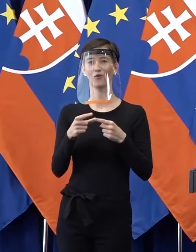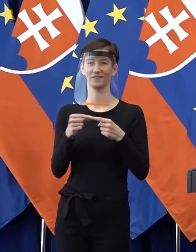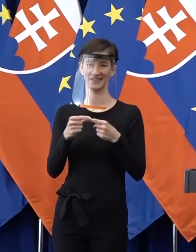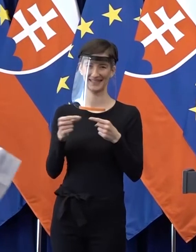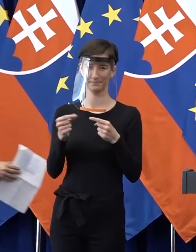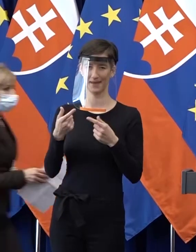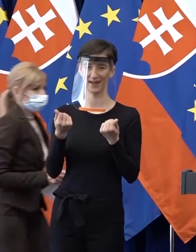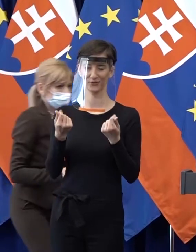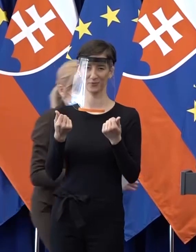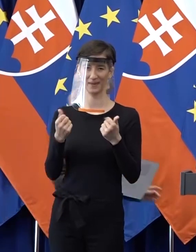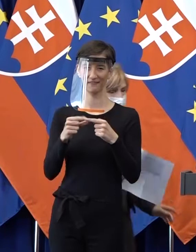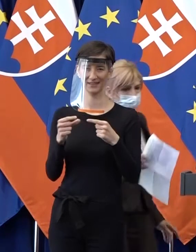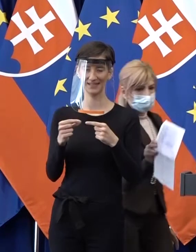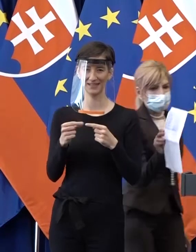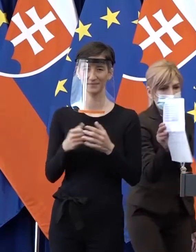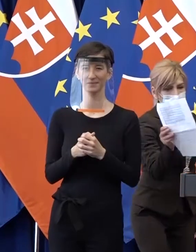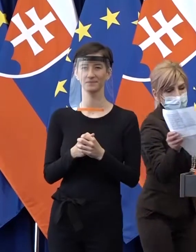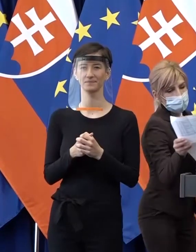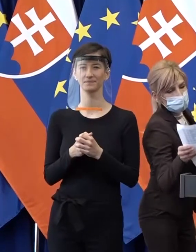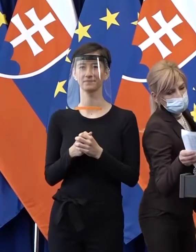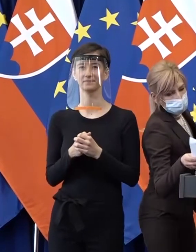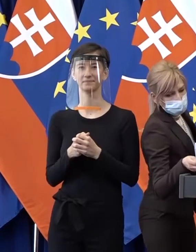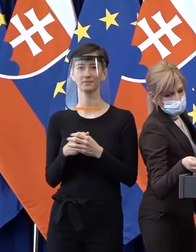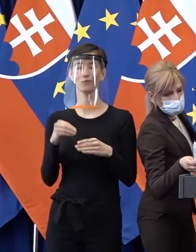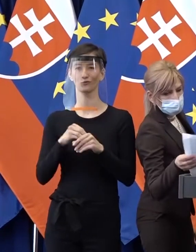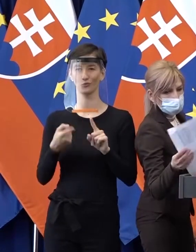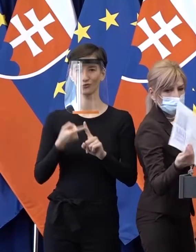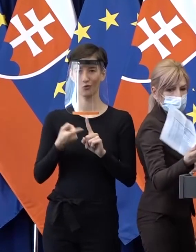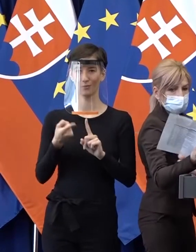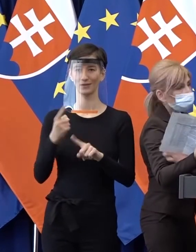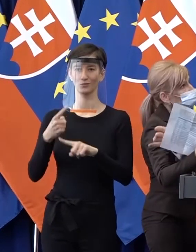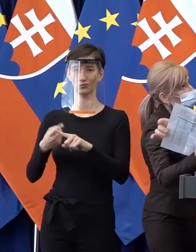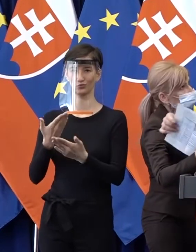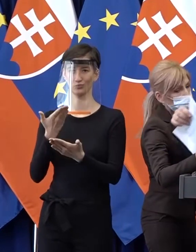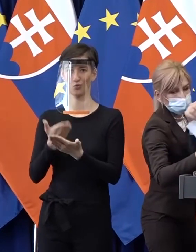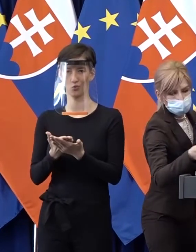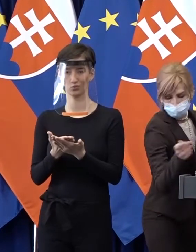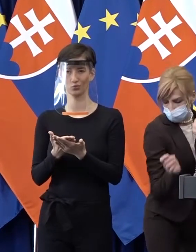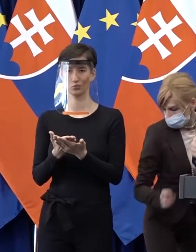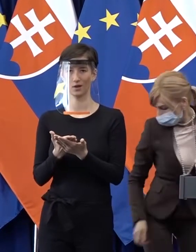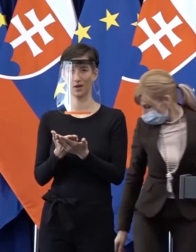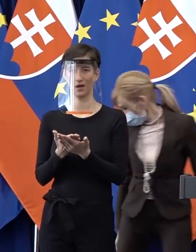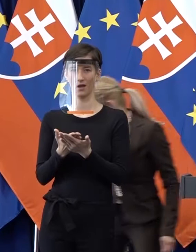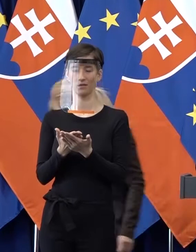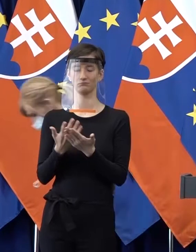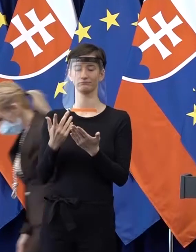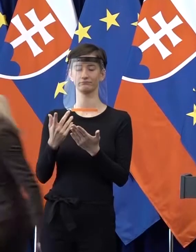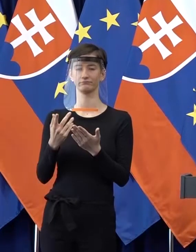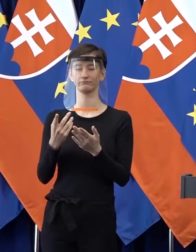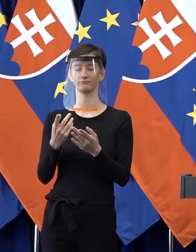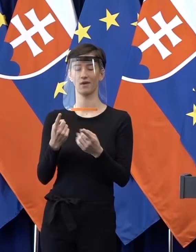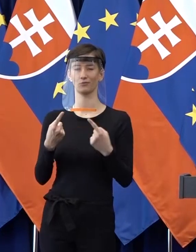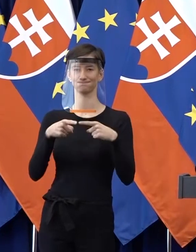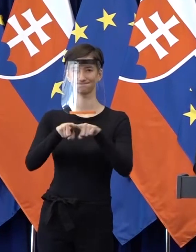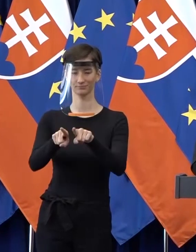ekonomovia a síce, že išla krivka dopytu a krivka ponuky a nestretli sa v ekvilibriu. Čo inak znamená,